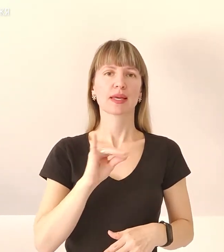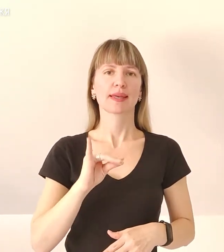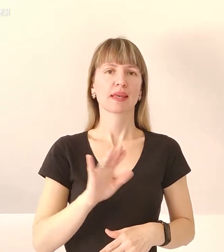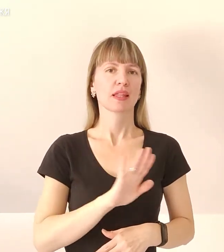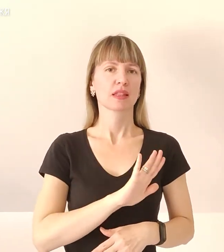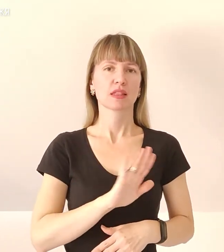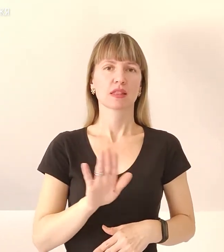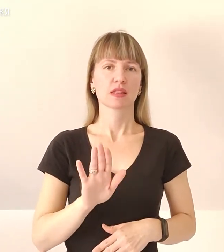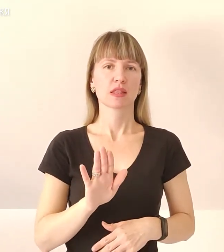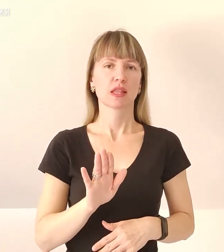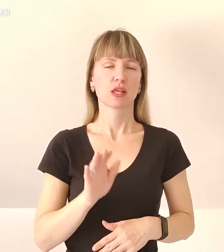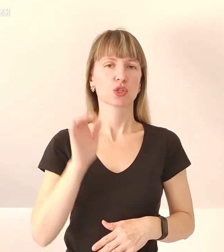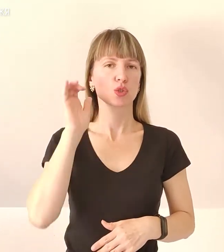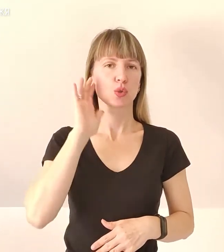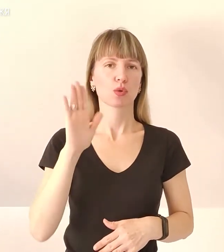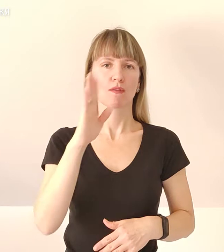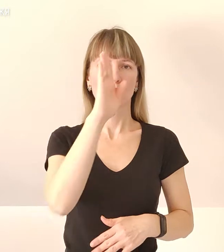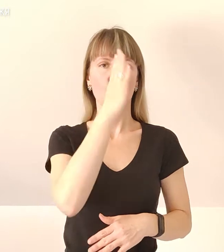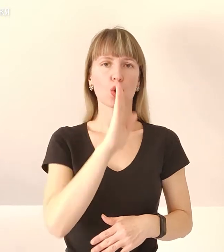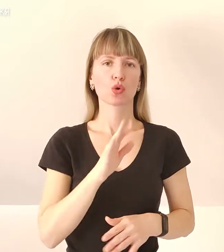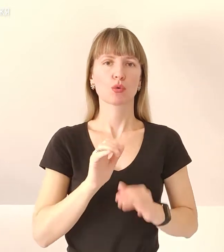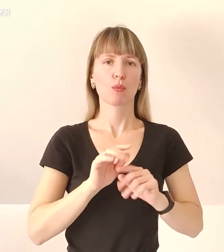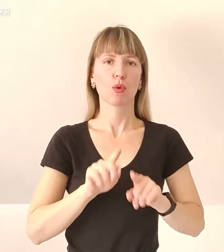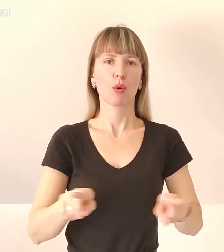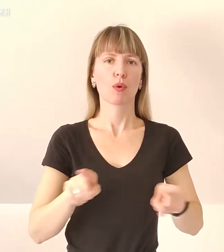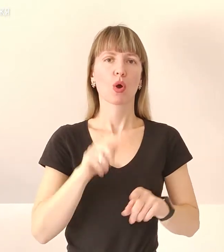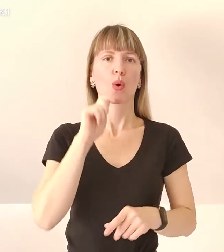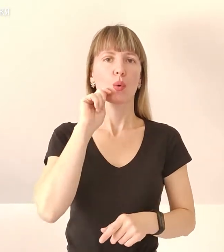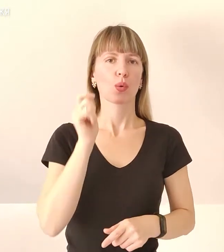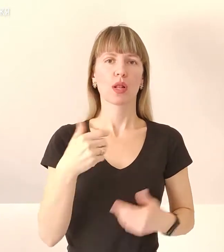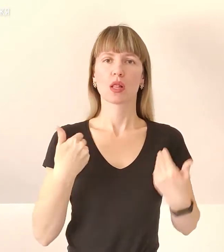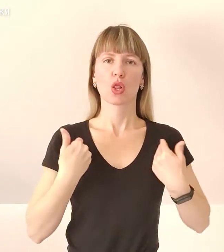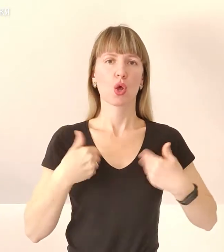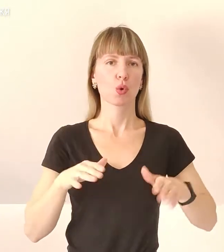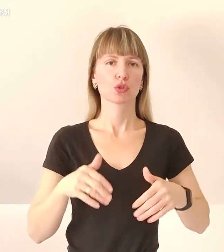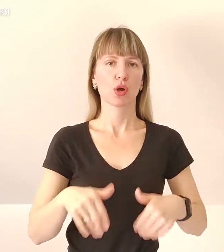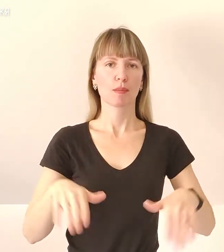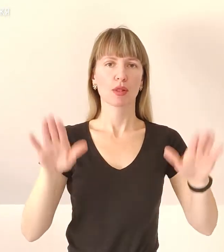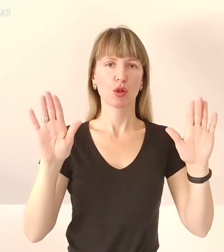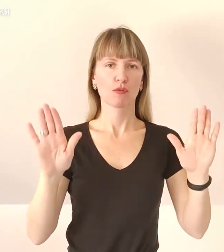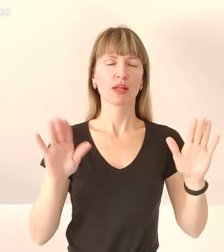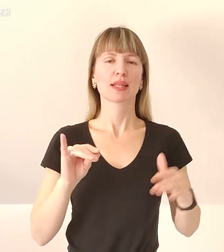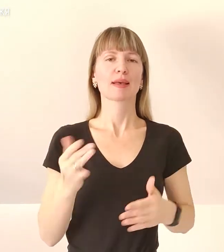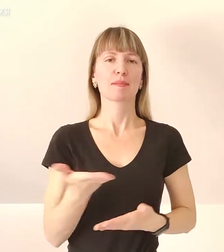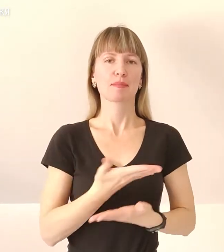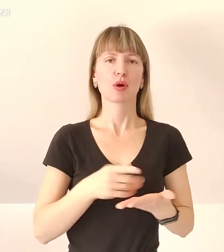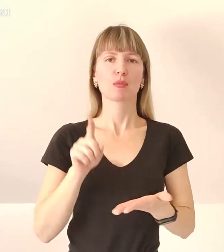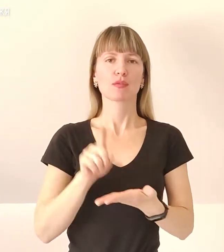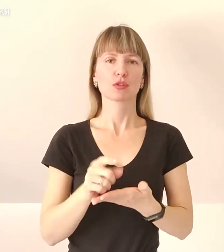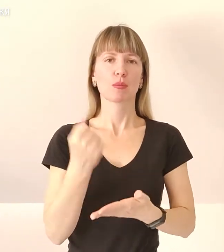піддавайтесь на ворожу пропаганду. Україна не збирається капіталювати, ми обов'язково переможемо.